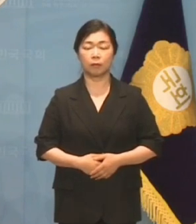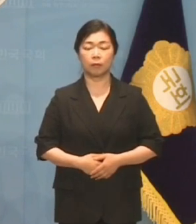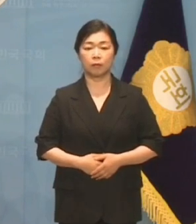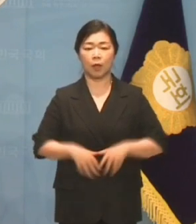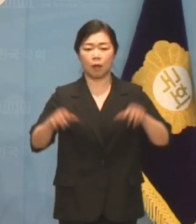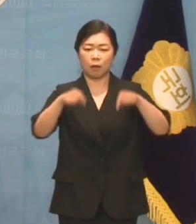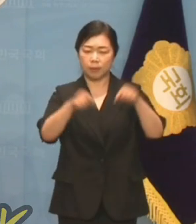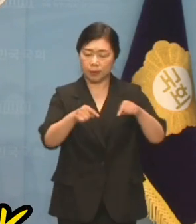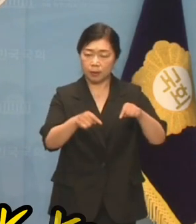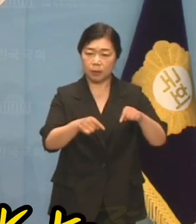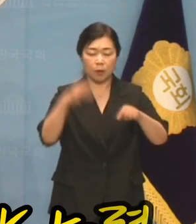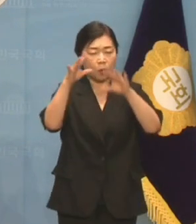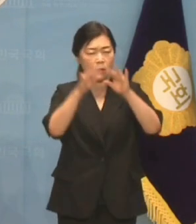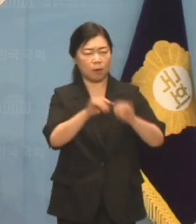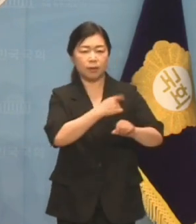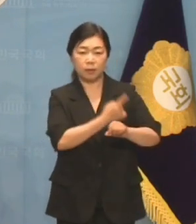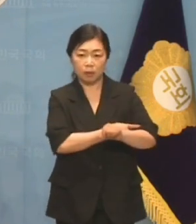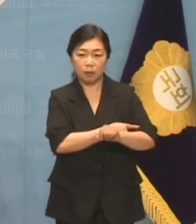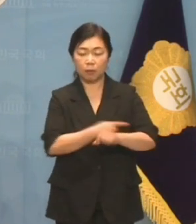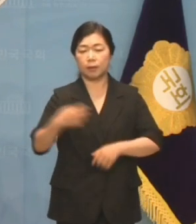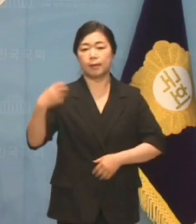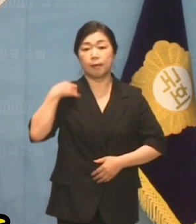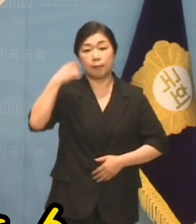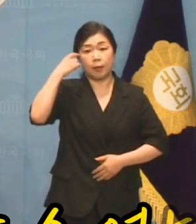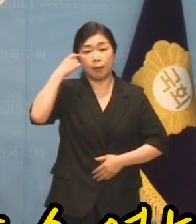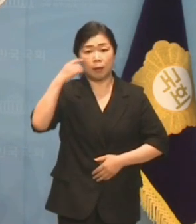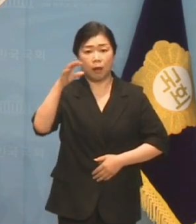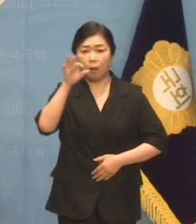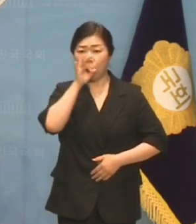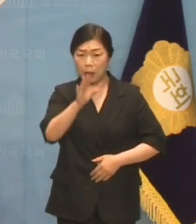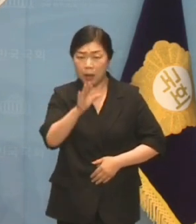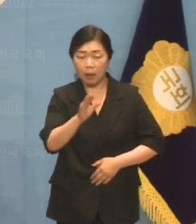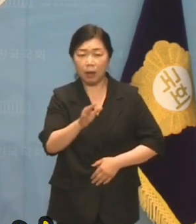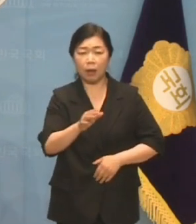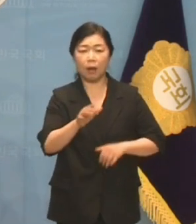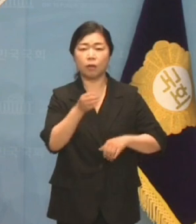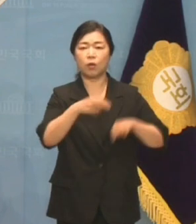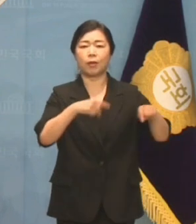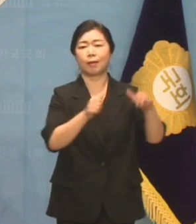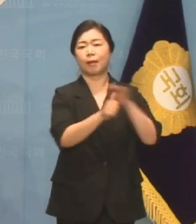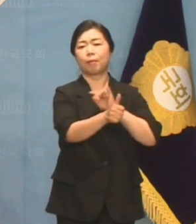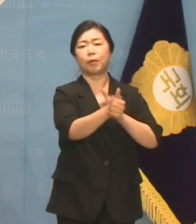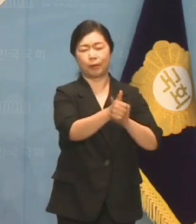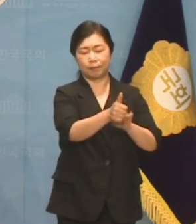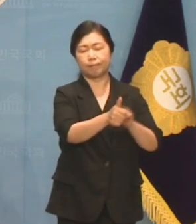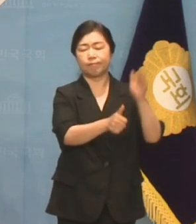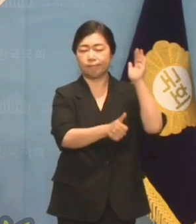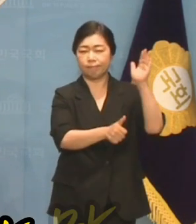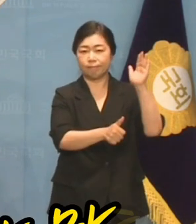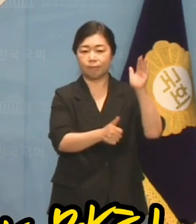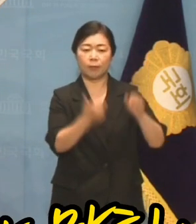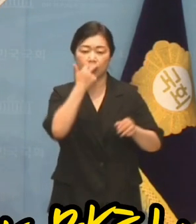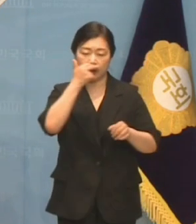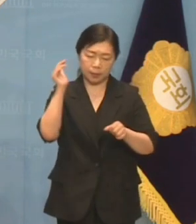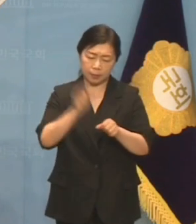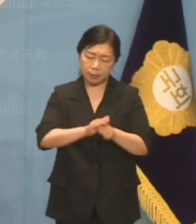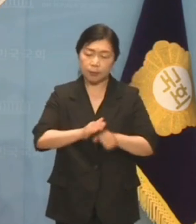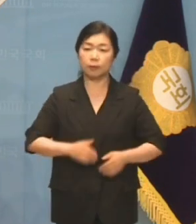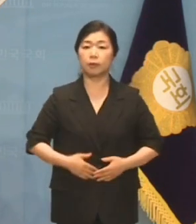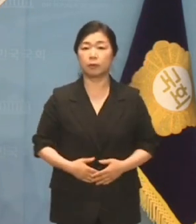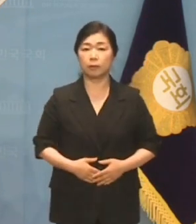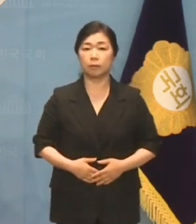협치의지, 공감능력, 책임의식을 찾을 수 없는 여당 대표의 내로남불 연설 기가 막힙니다.